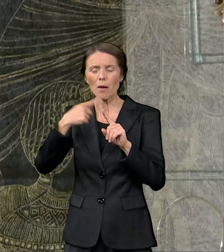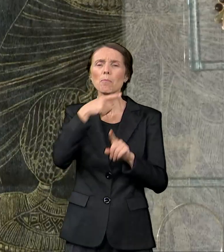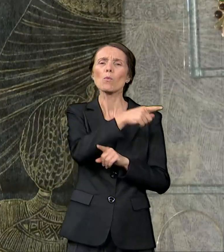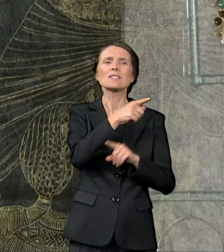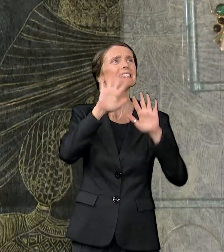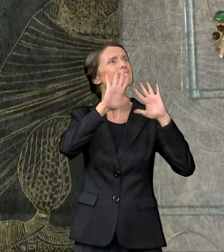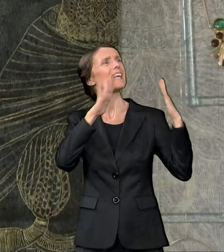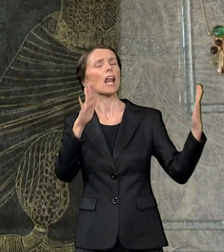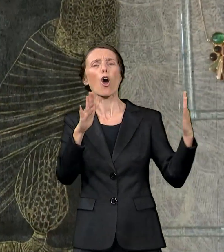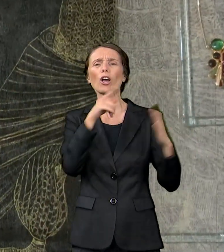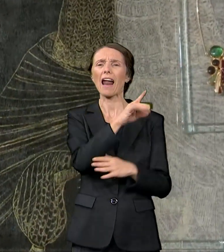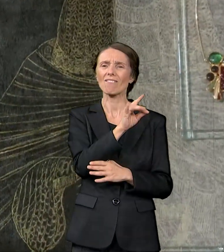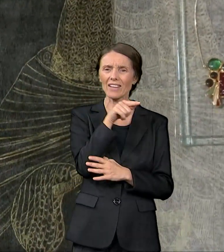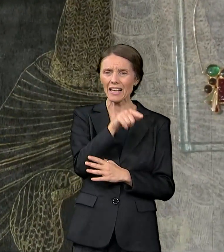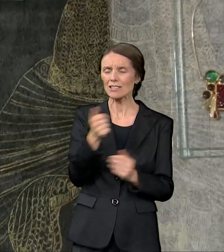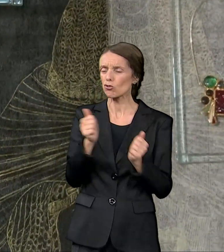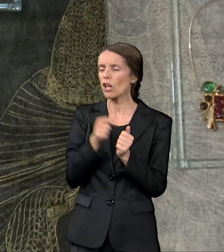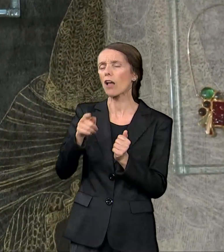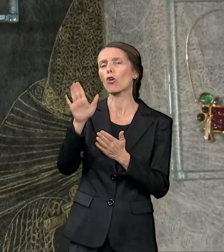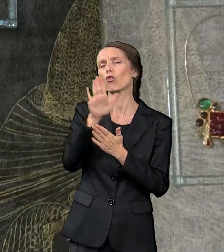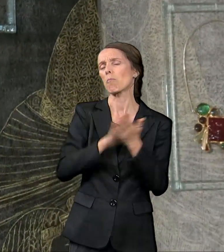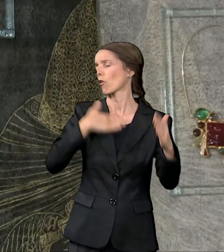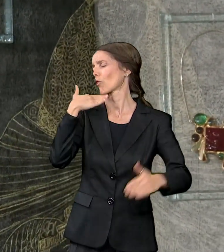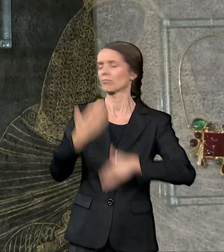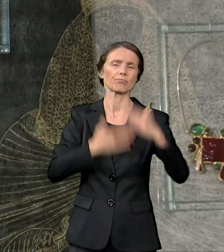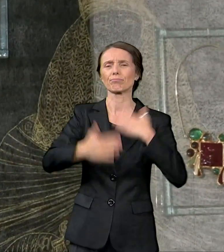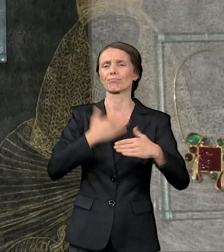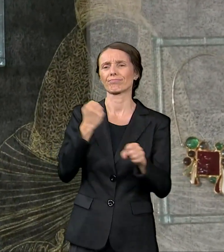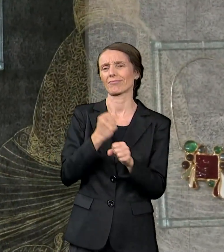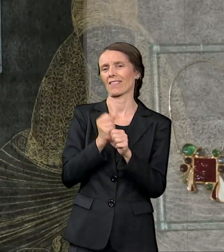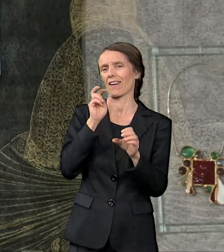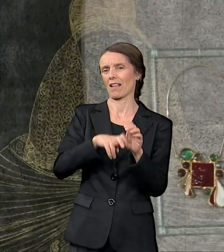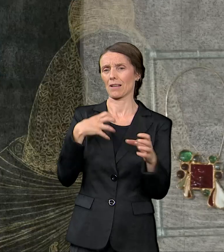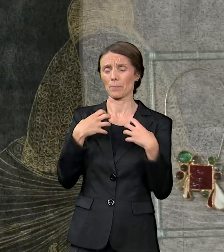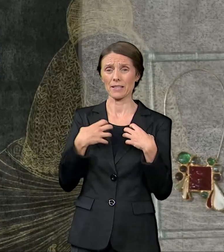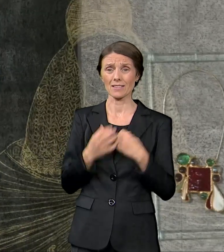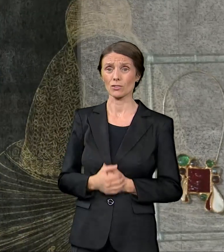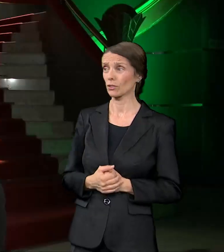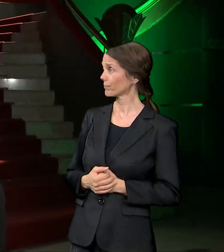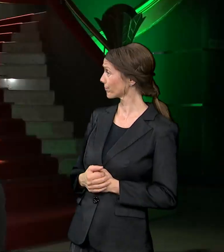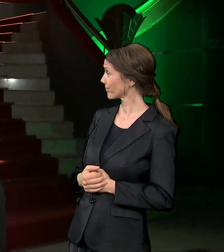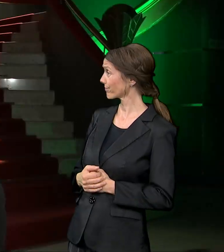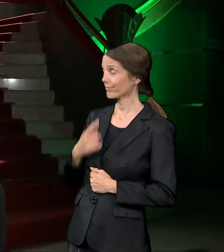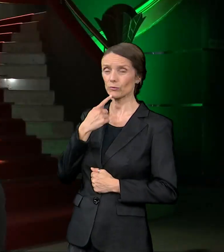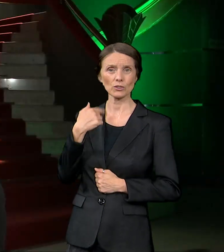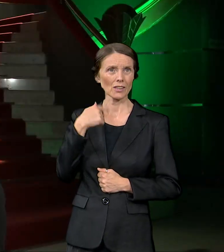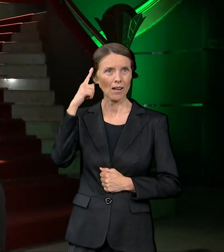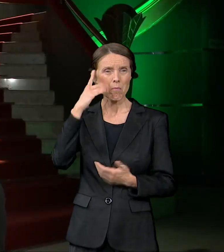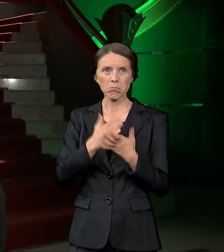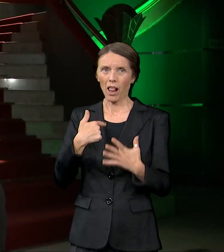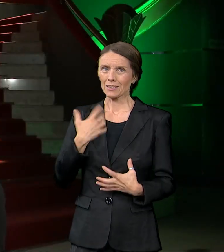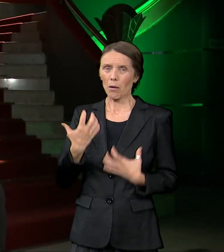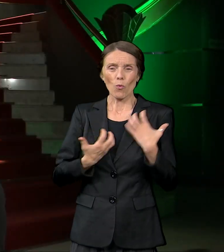karijeru. Znam samo da sam bila jako uzbuđena i da sam se malo dne posle predstave osjećala potpuno